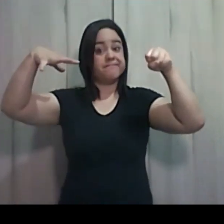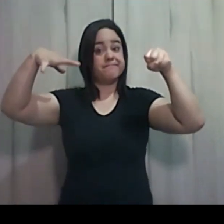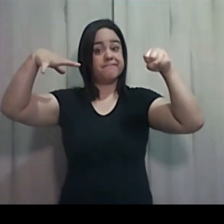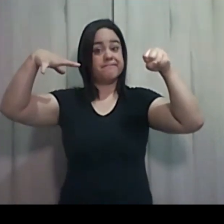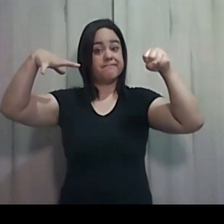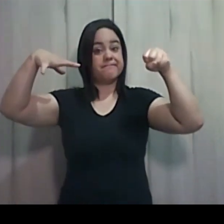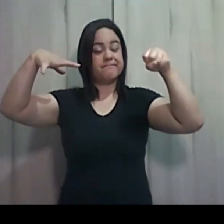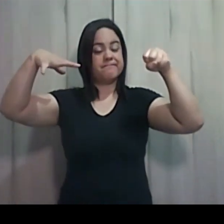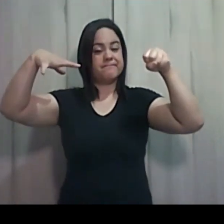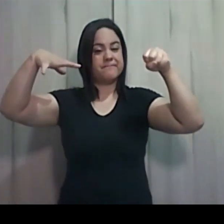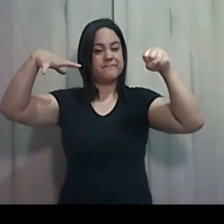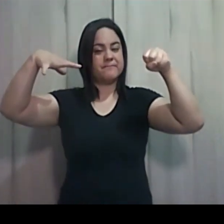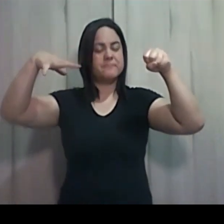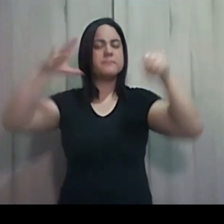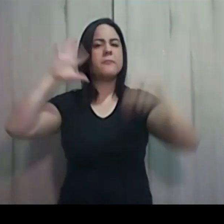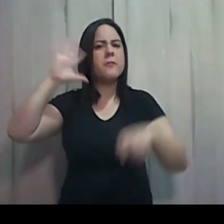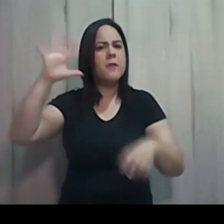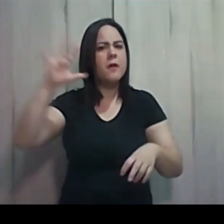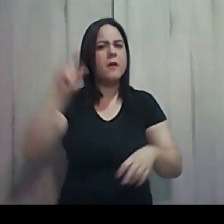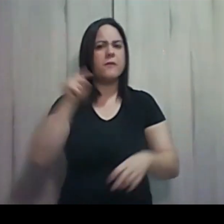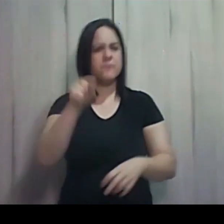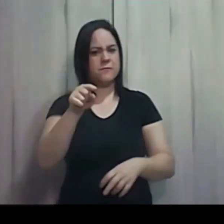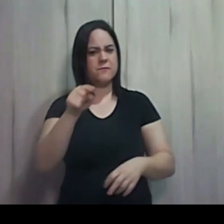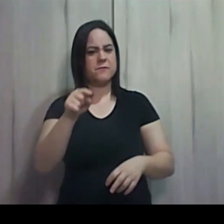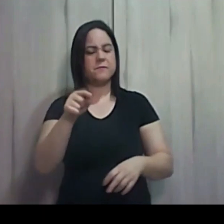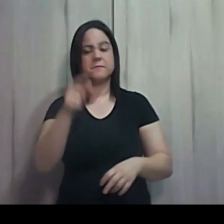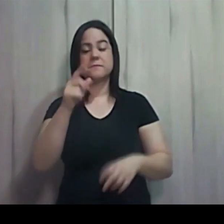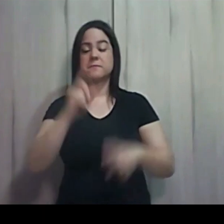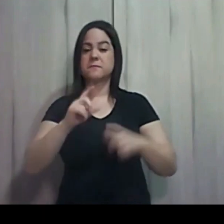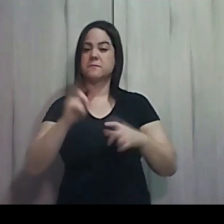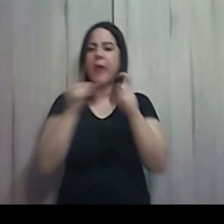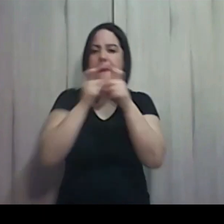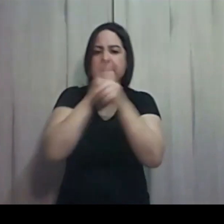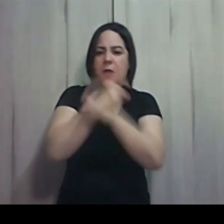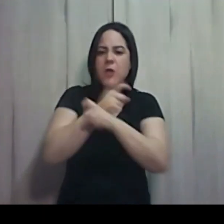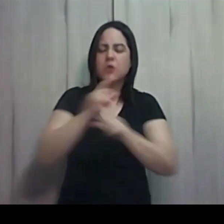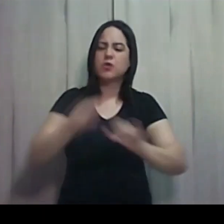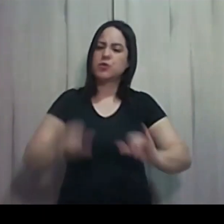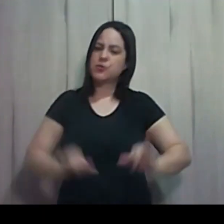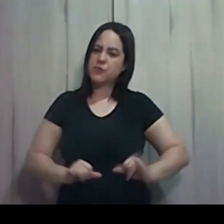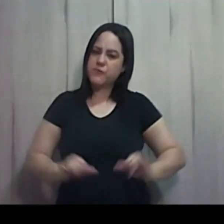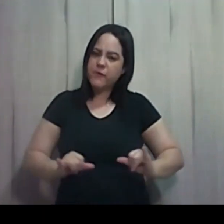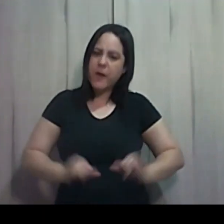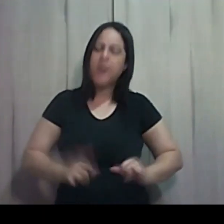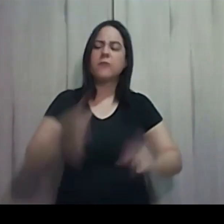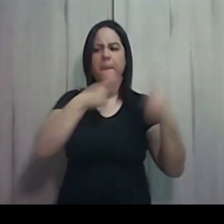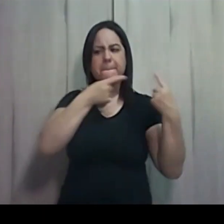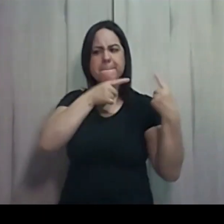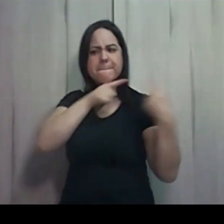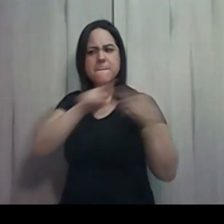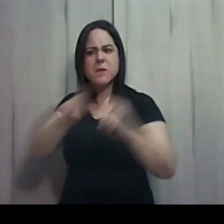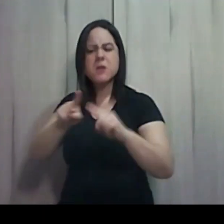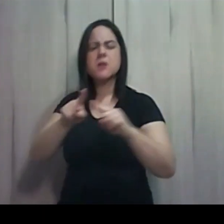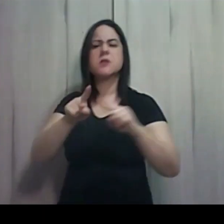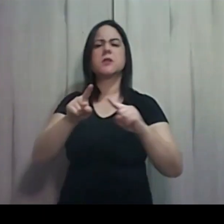Imagine você que os hebreus sofrendo, sendo oprimidos, apanhando, servindo